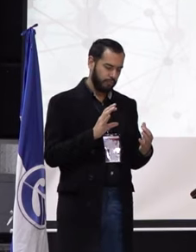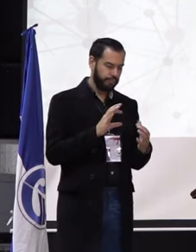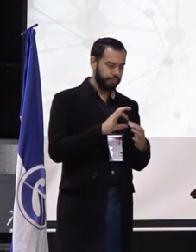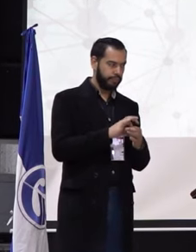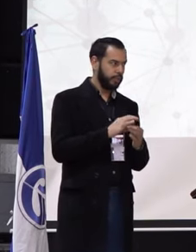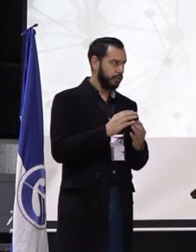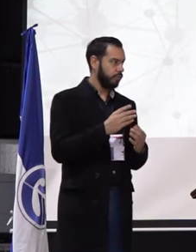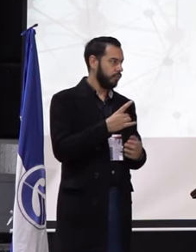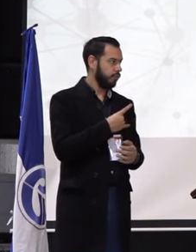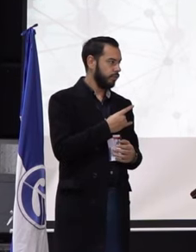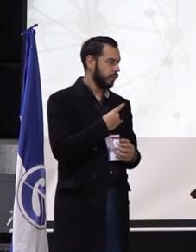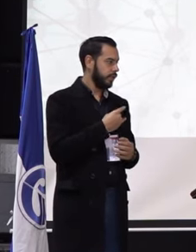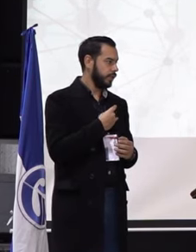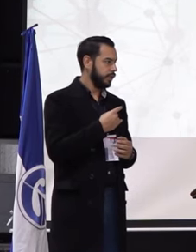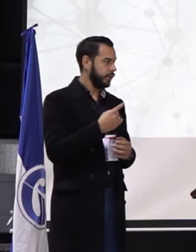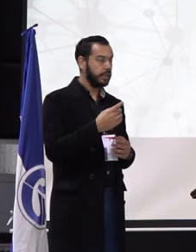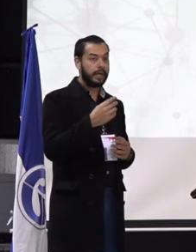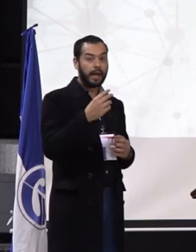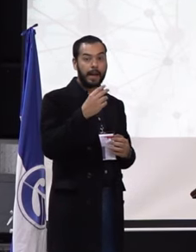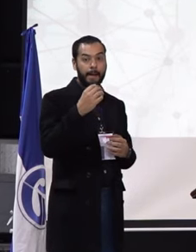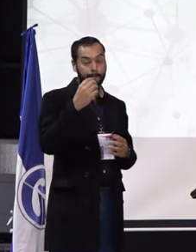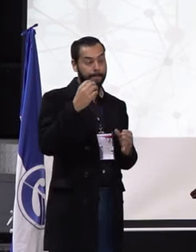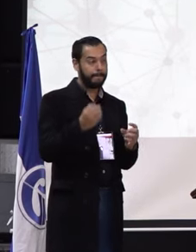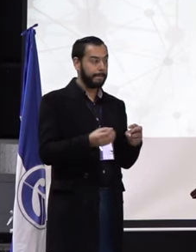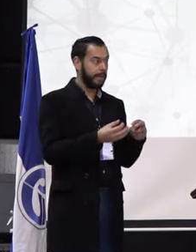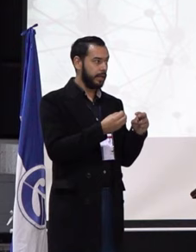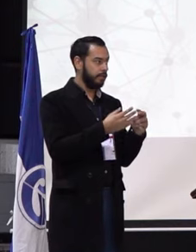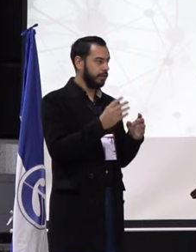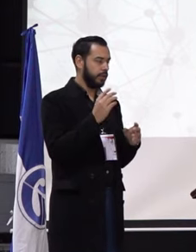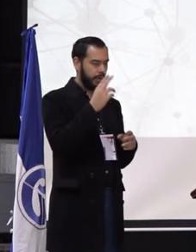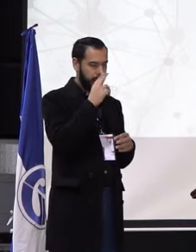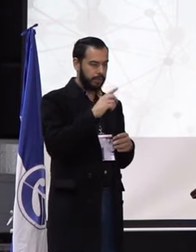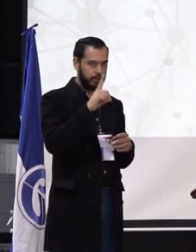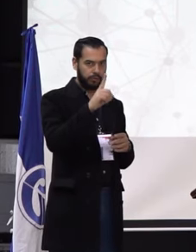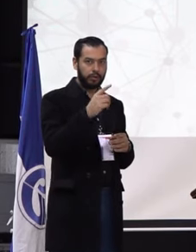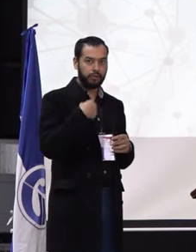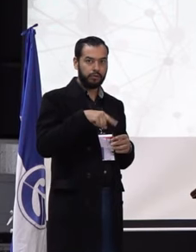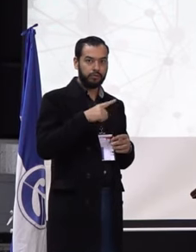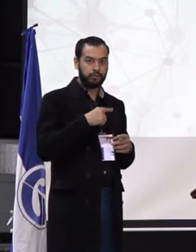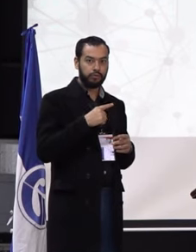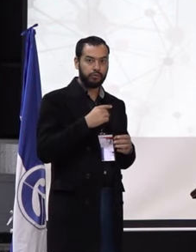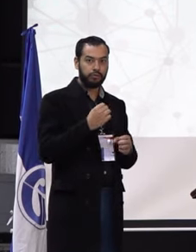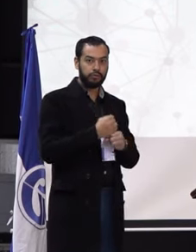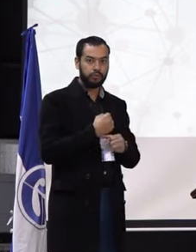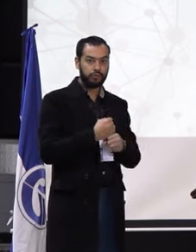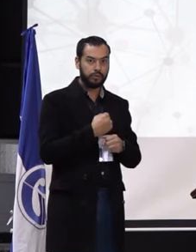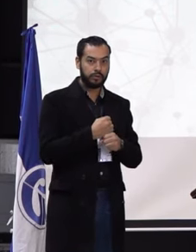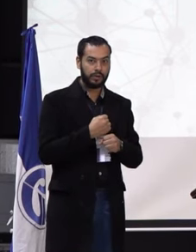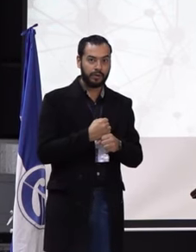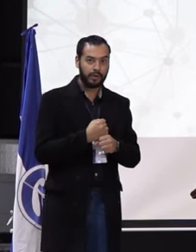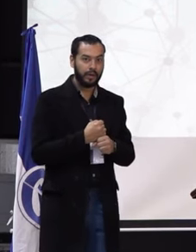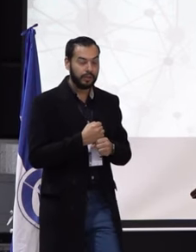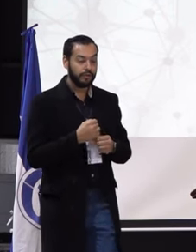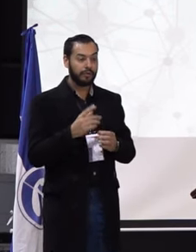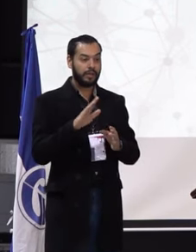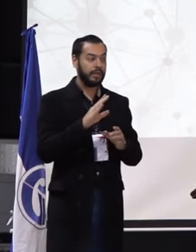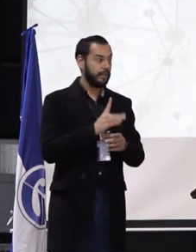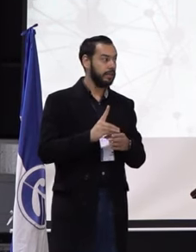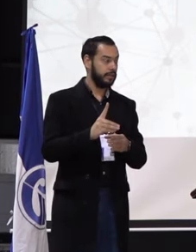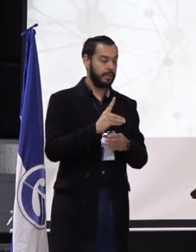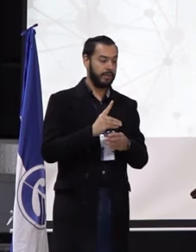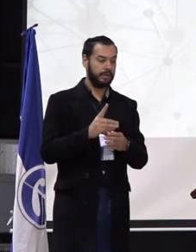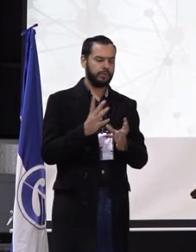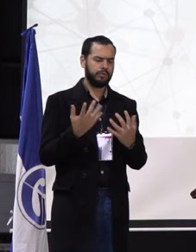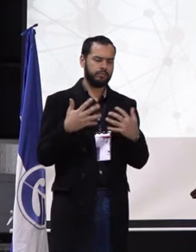Nacional. Hay una cosa que decían los compañeros de Biología, cierto, o nosotros estamos trabajando en el departamento, pero sí queremos engranarnos con toda la